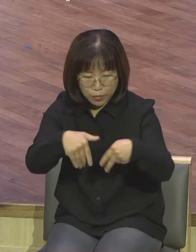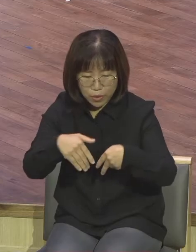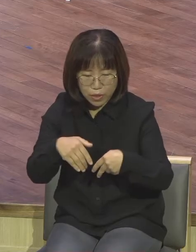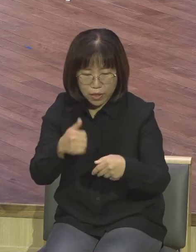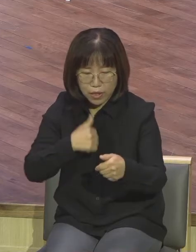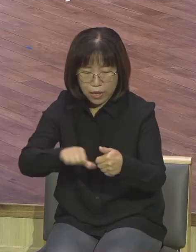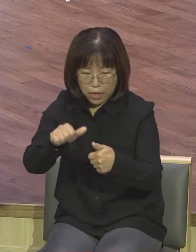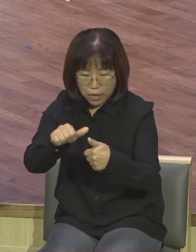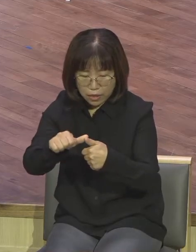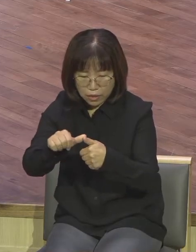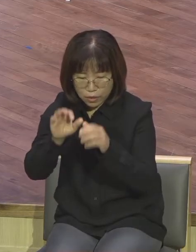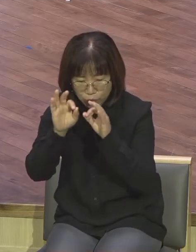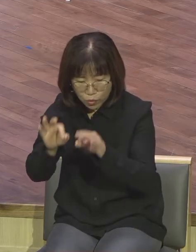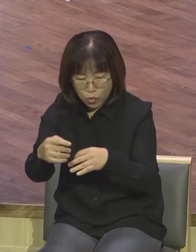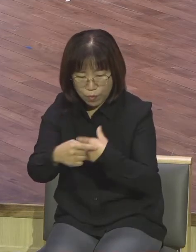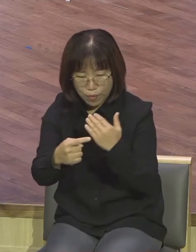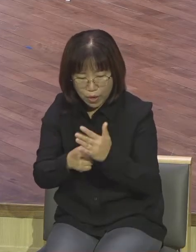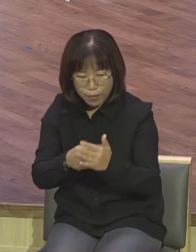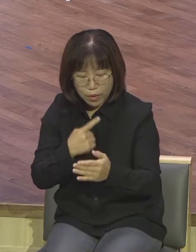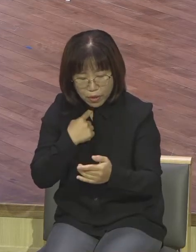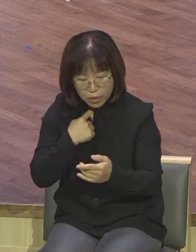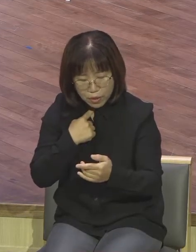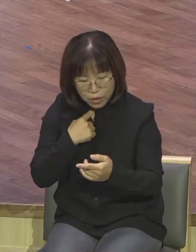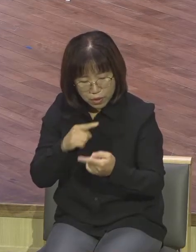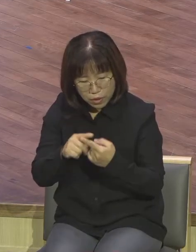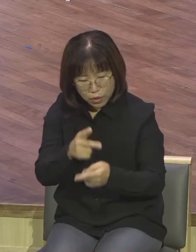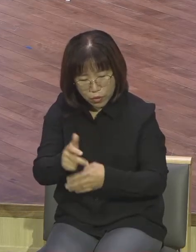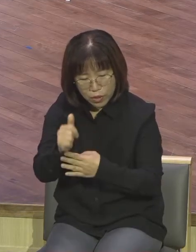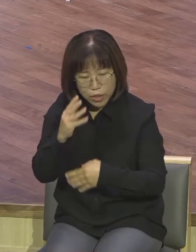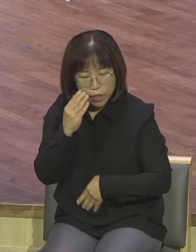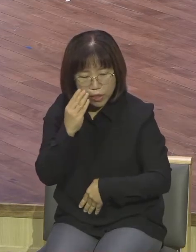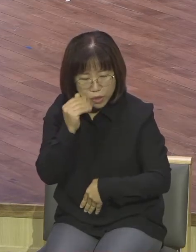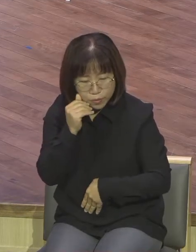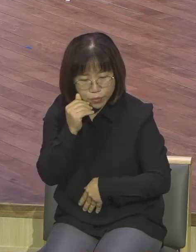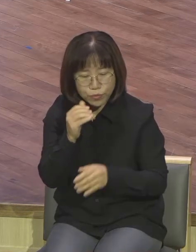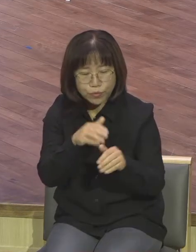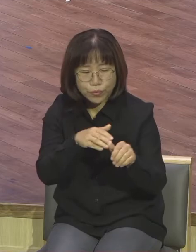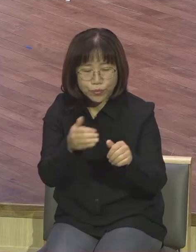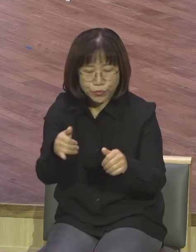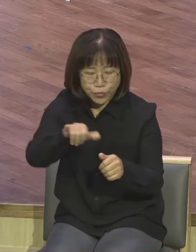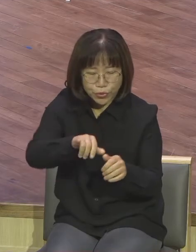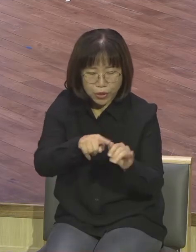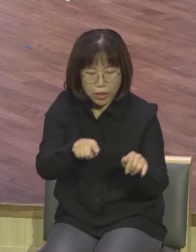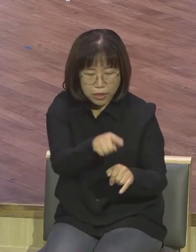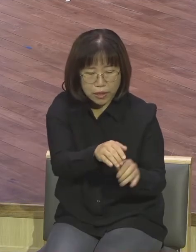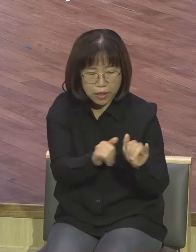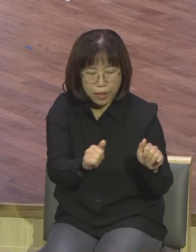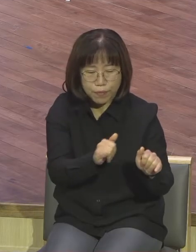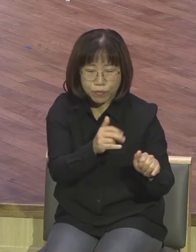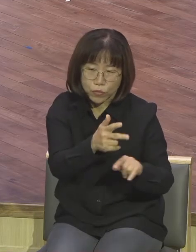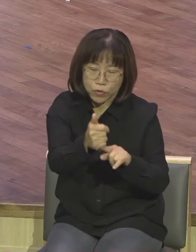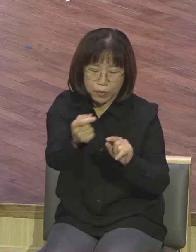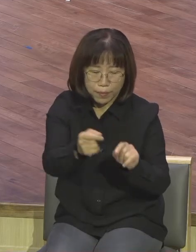엘리암을 보고 마음에 이르니르 여하의 기름 부우실자가 과연 주님 앞에 있도다 하였더니 같이 읽읍시다